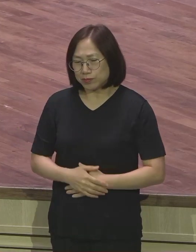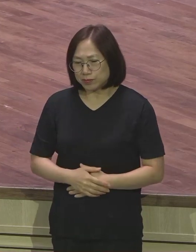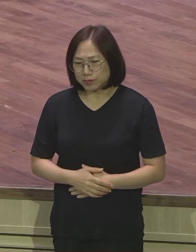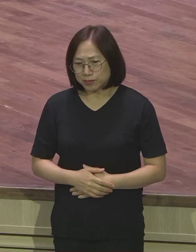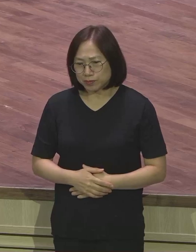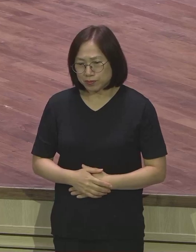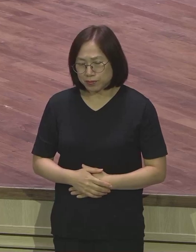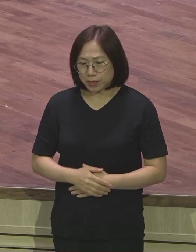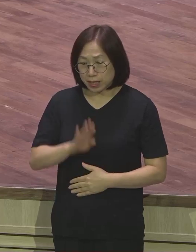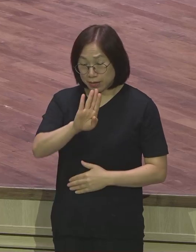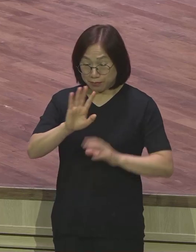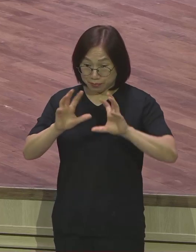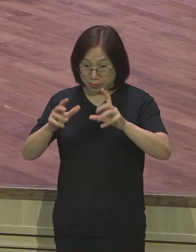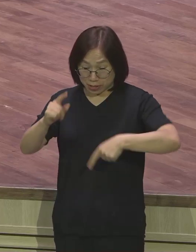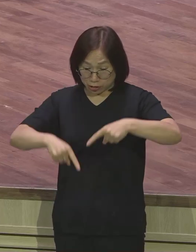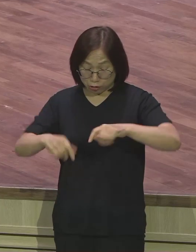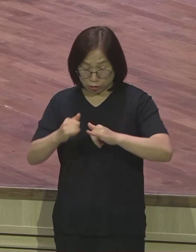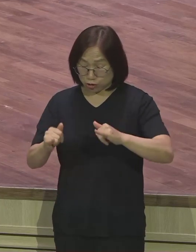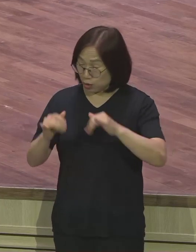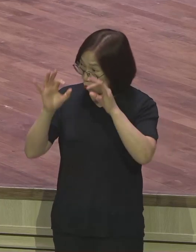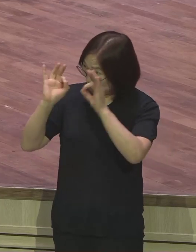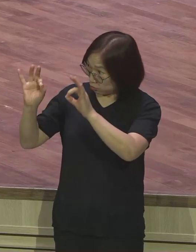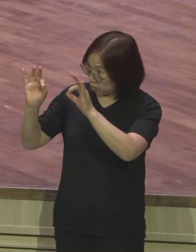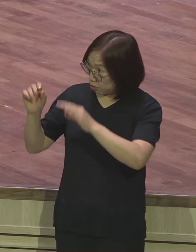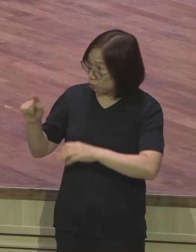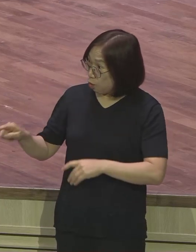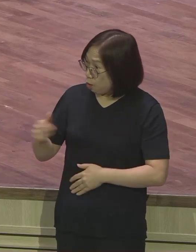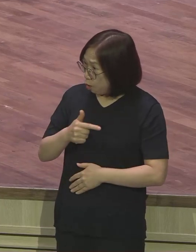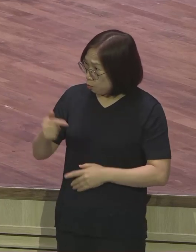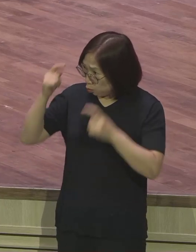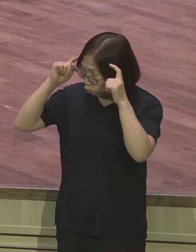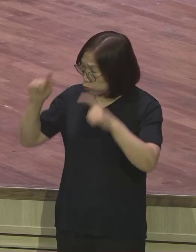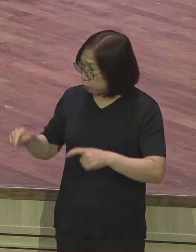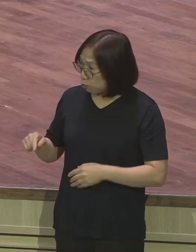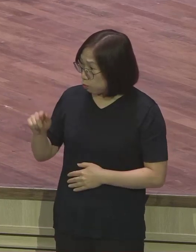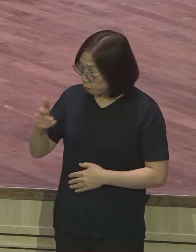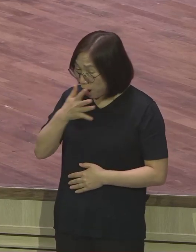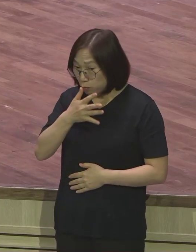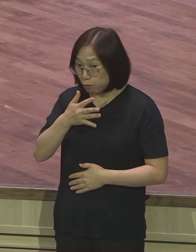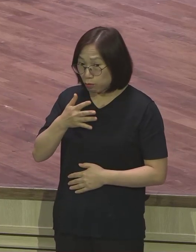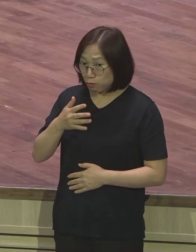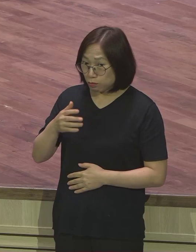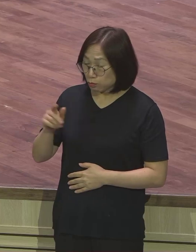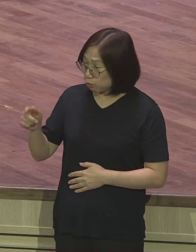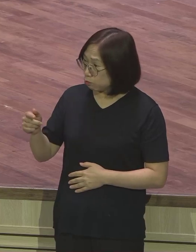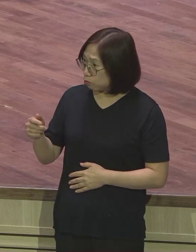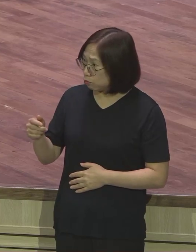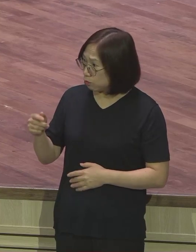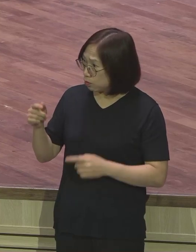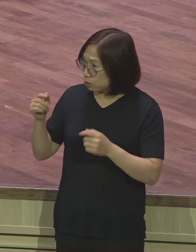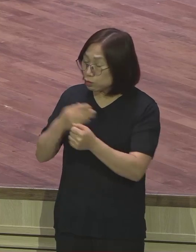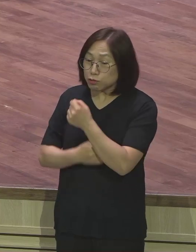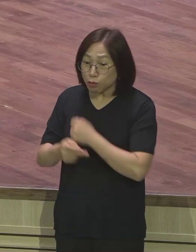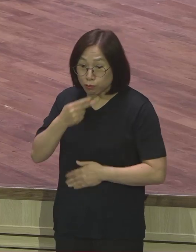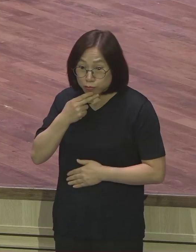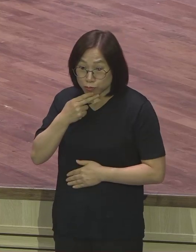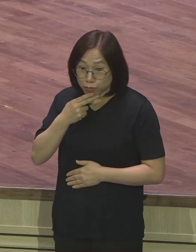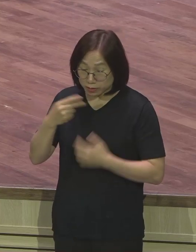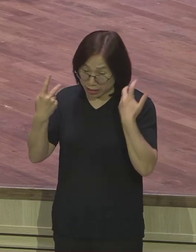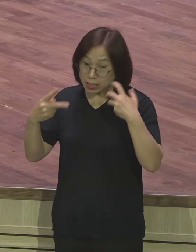바벨론의 정치인들이 봤을 때는 너무나 어리석고 너무나 바보 같고 너무나 무능해 보였겠죠. 그런데